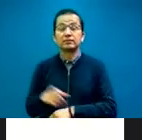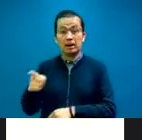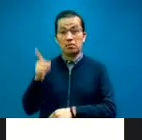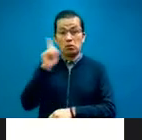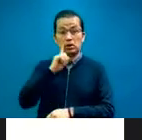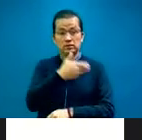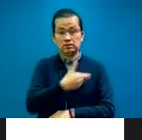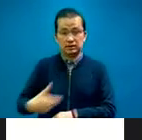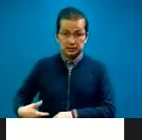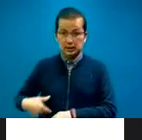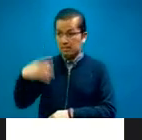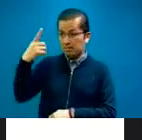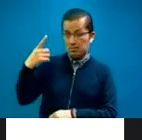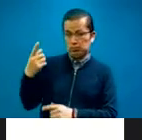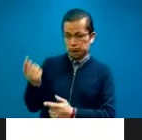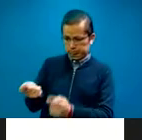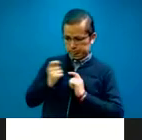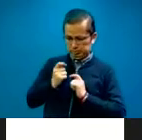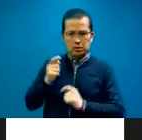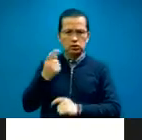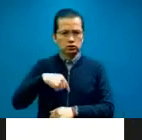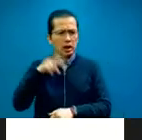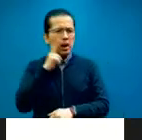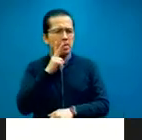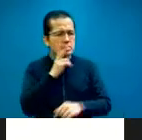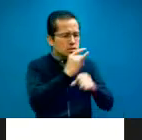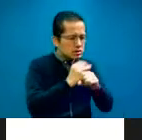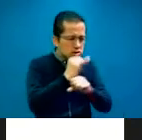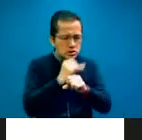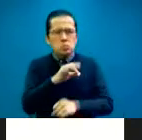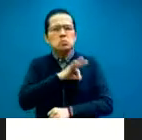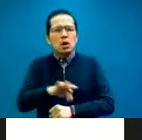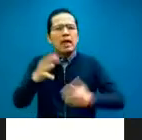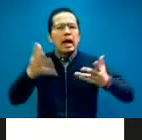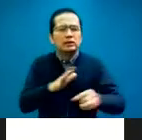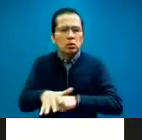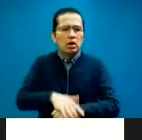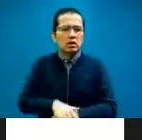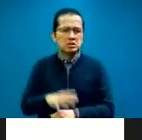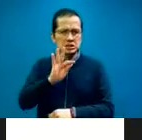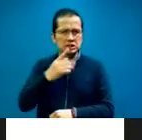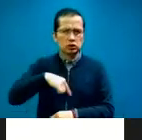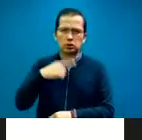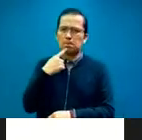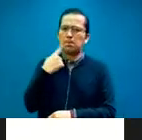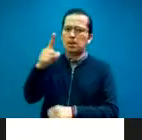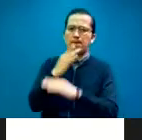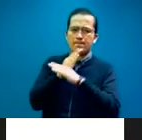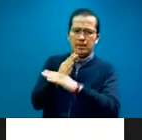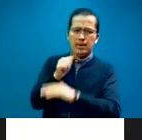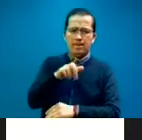revisar qué pasaba, si había, si era factible presentar un amparo, etcétera, ¿no? Vimos a muchos